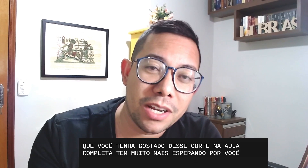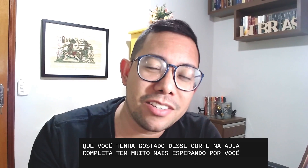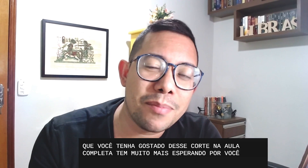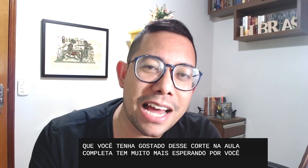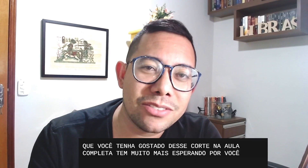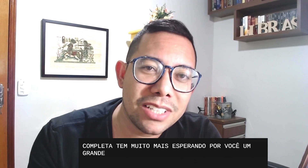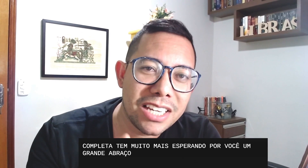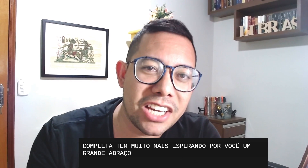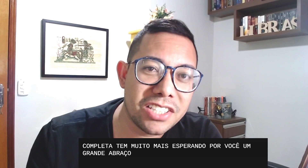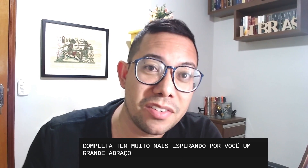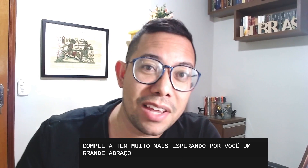grande abraço, e a gente se vê lá!